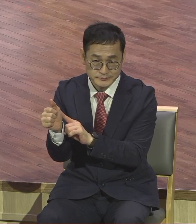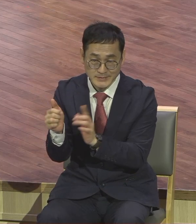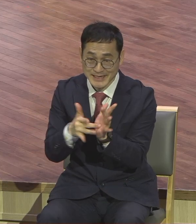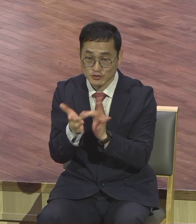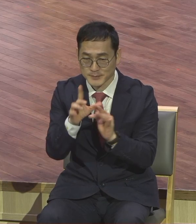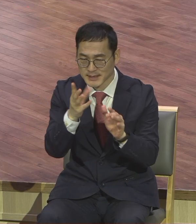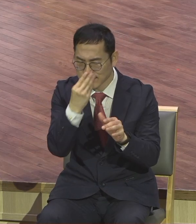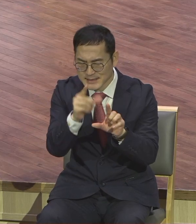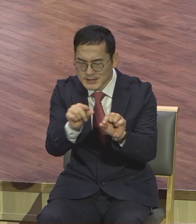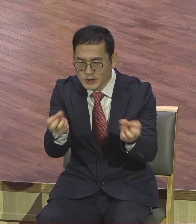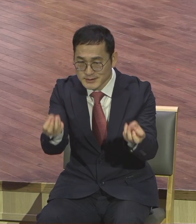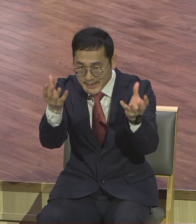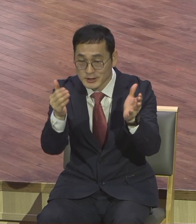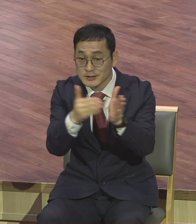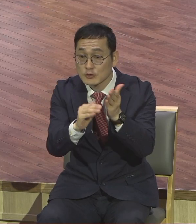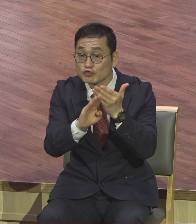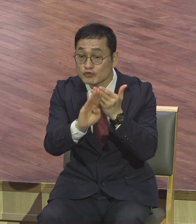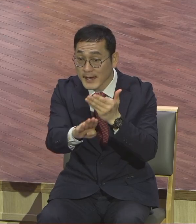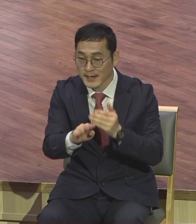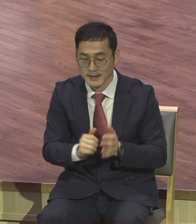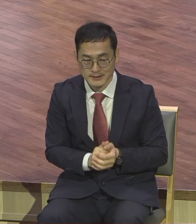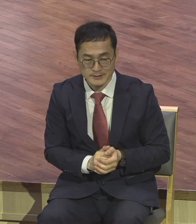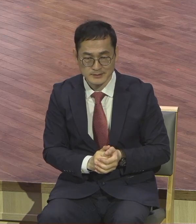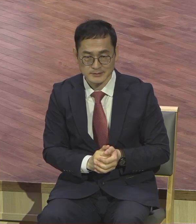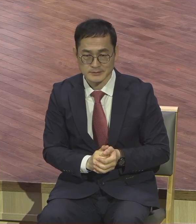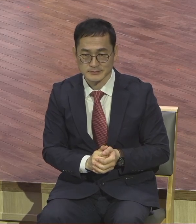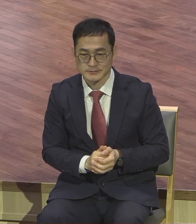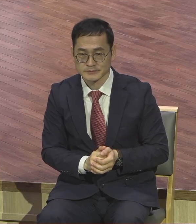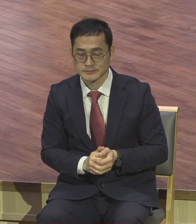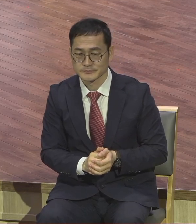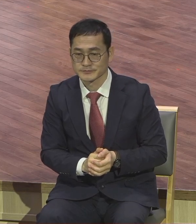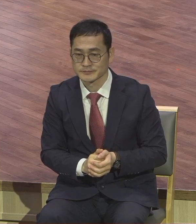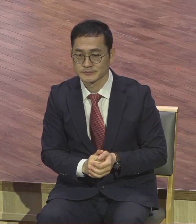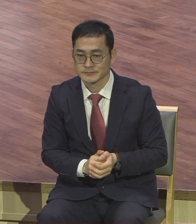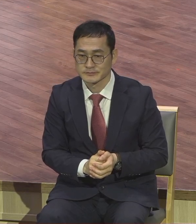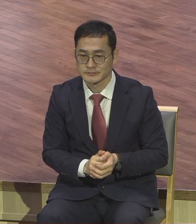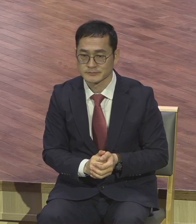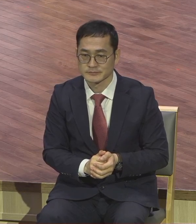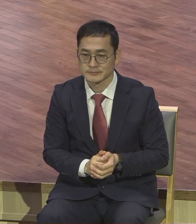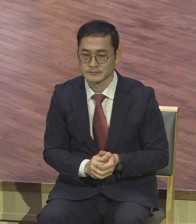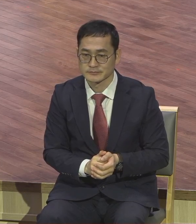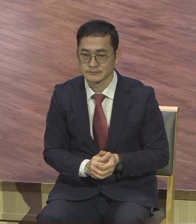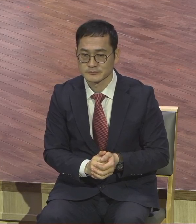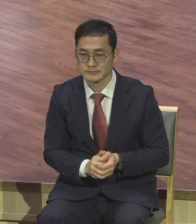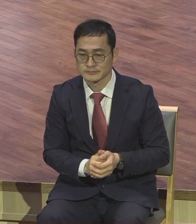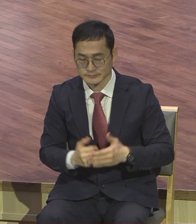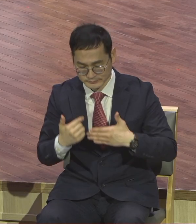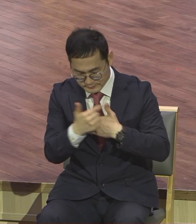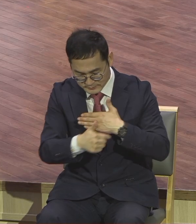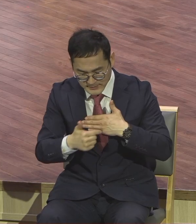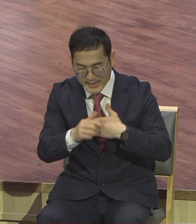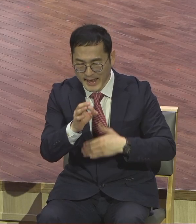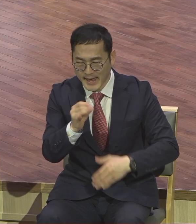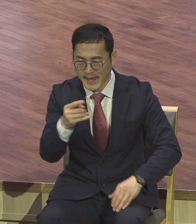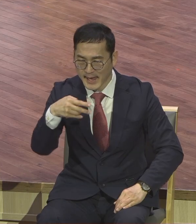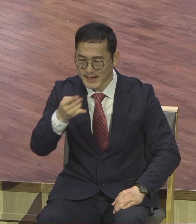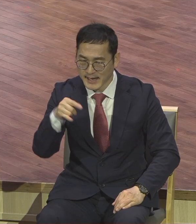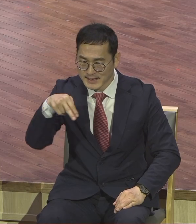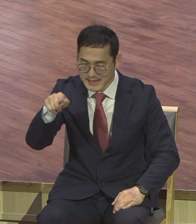나다나리와 함께 지금 특히 남동부에 위치한 에데사 지역과 아르메니아에서 복음을 전했고